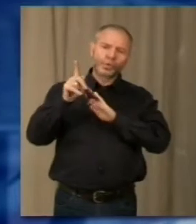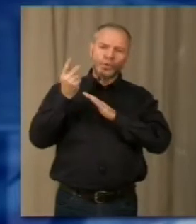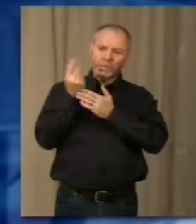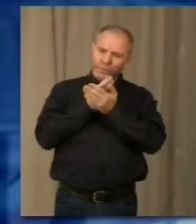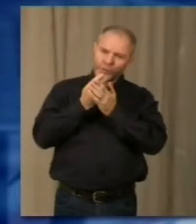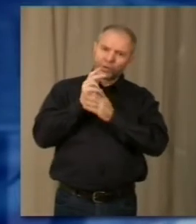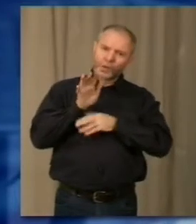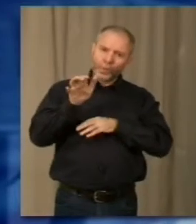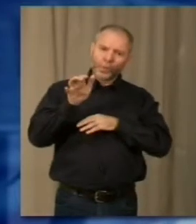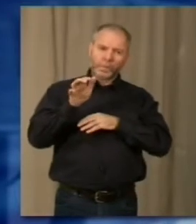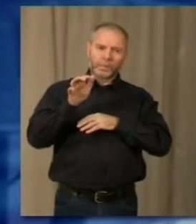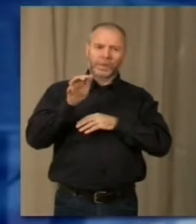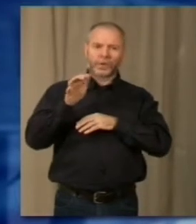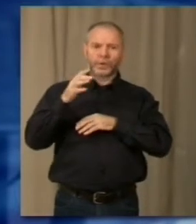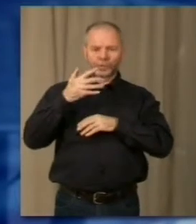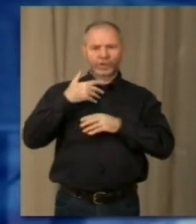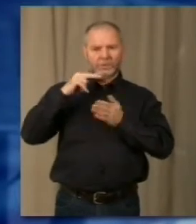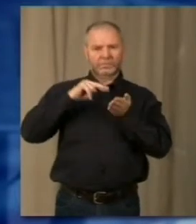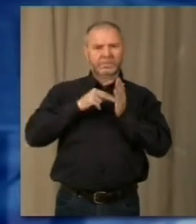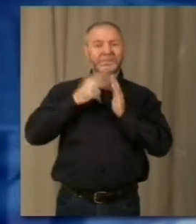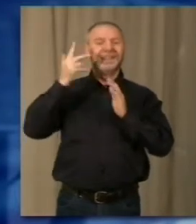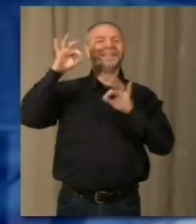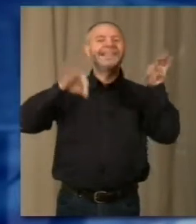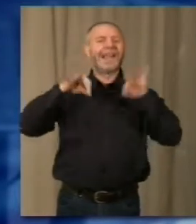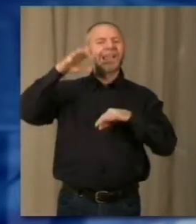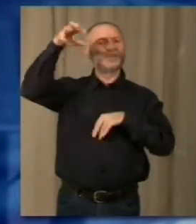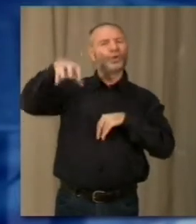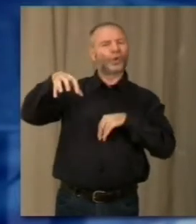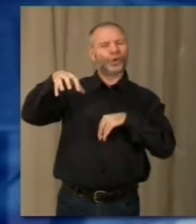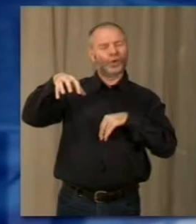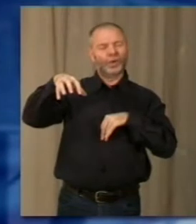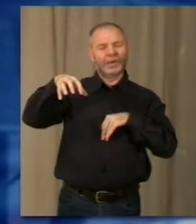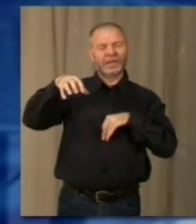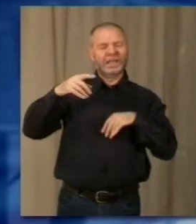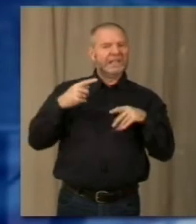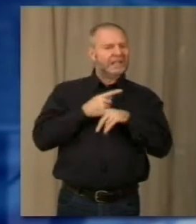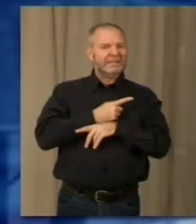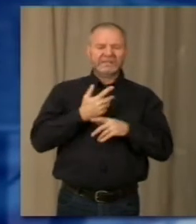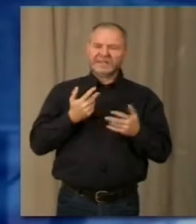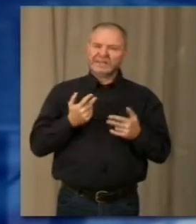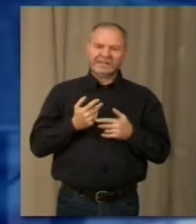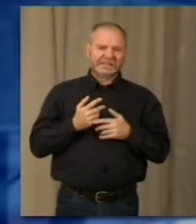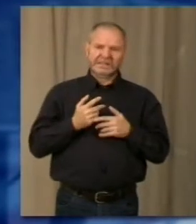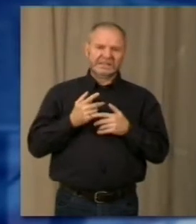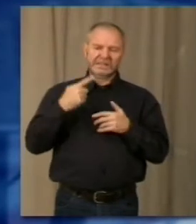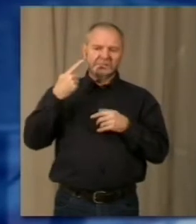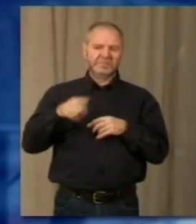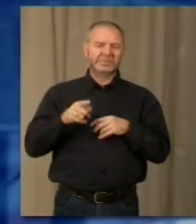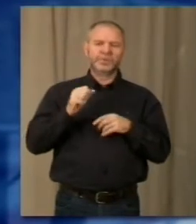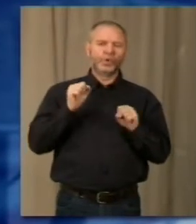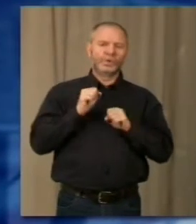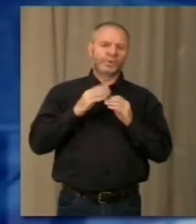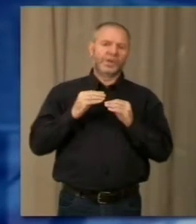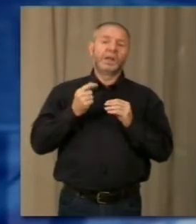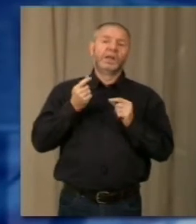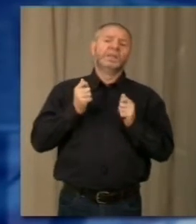di recupero, come quello dell'architetto Arroio, per il teatro di Zanotti. Strade che però si sono sempre rilevate e non percorribili, soprattutto per i